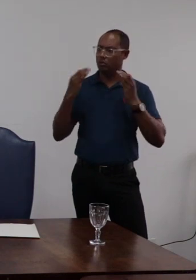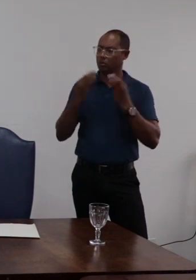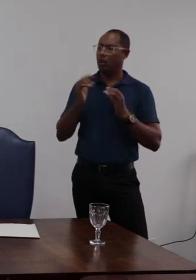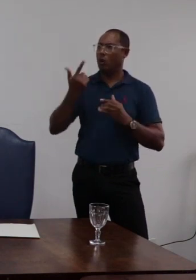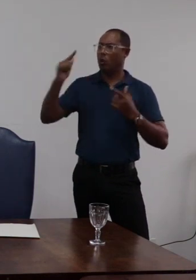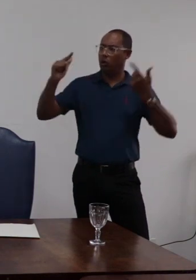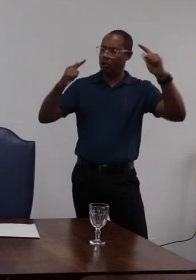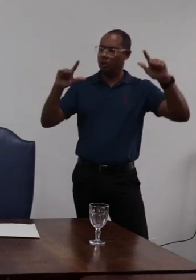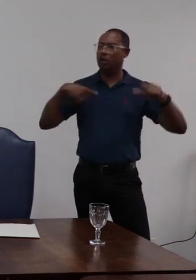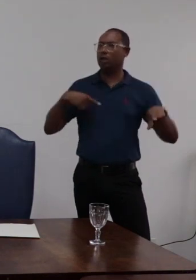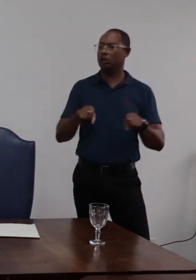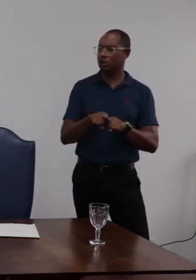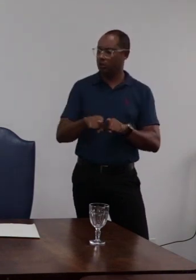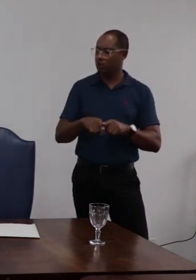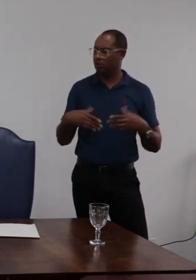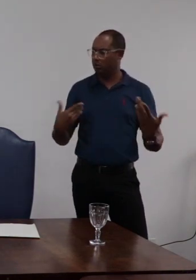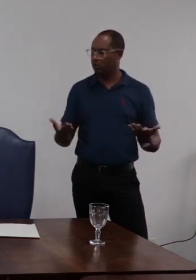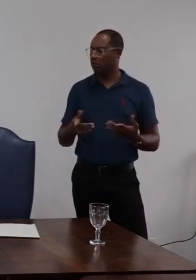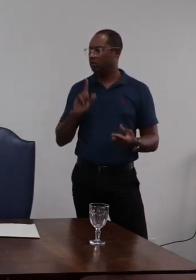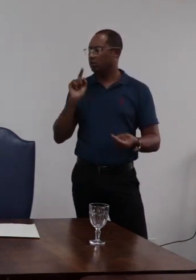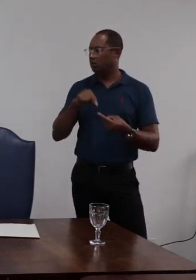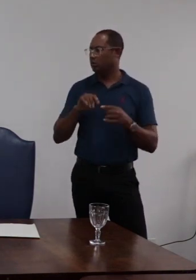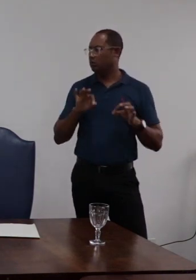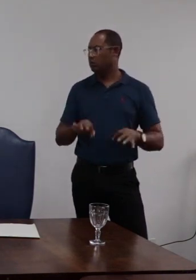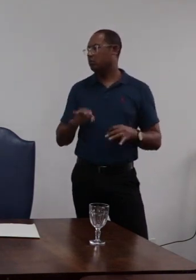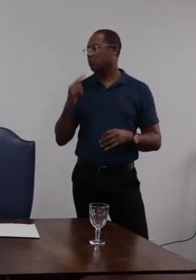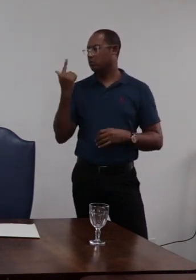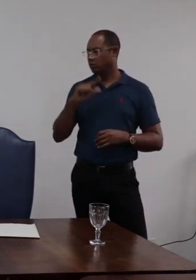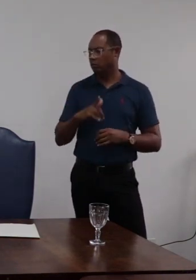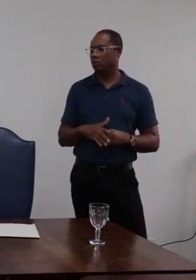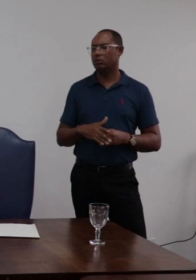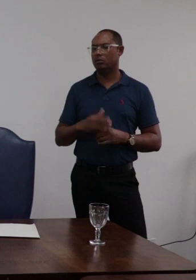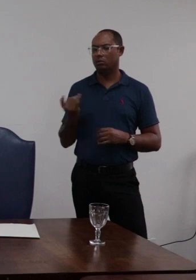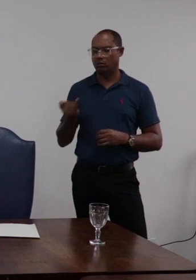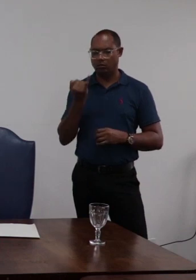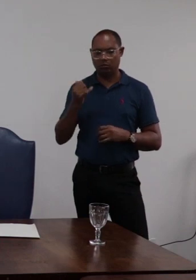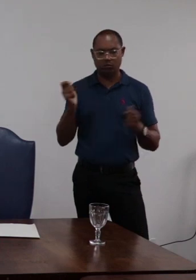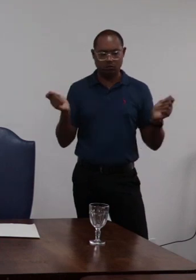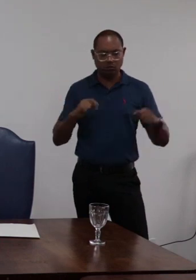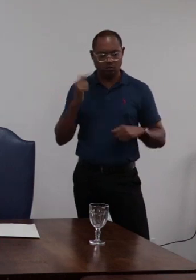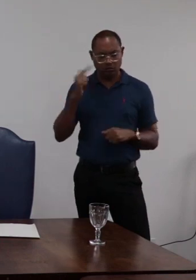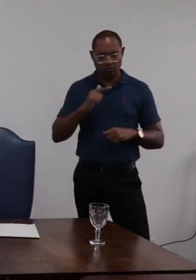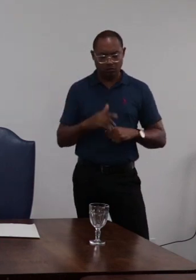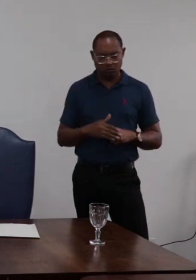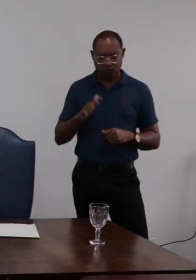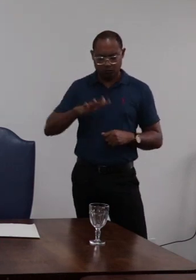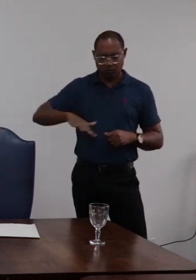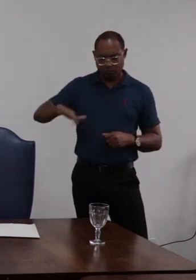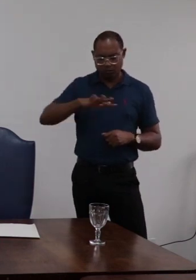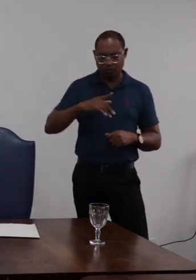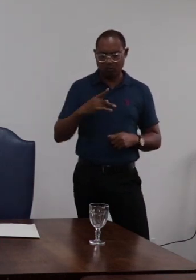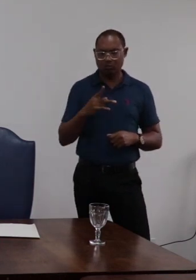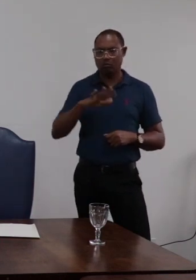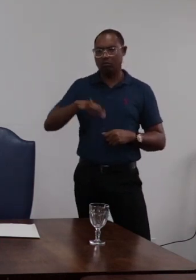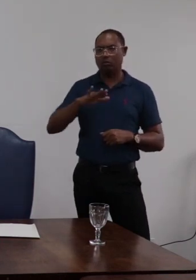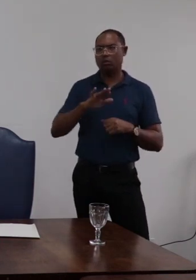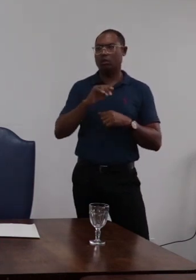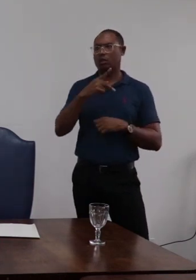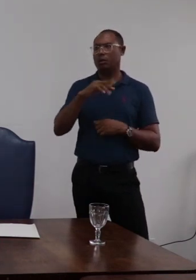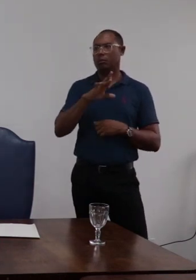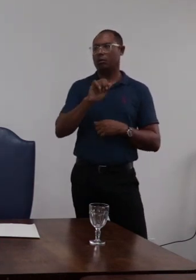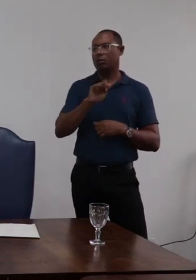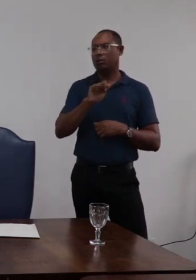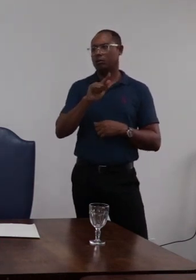mas em outros também e que obviamente serve como elementos para que no âmbito da proventoria de gestão de pessoas